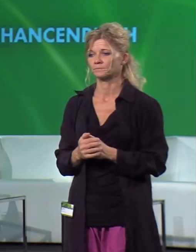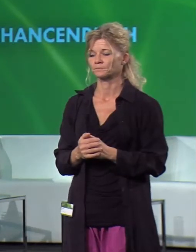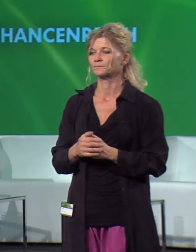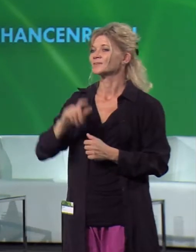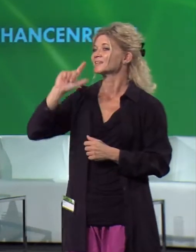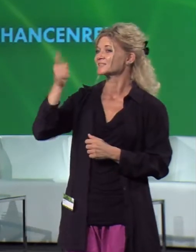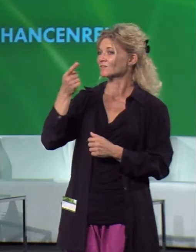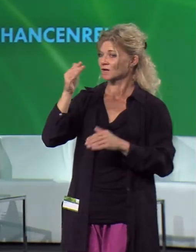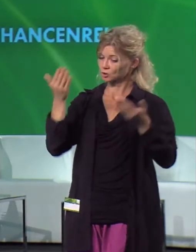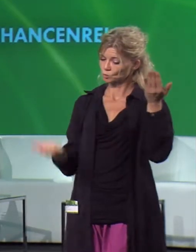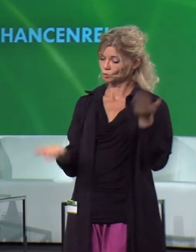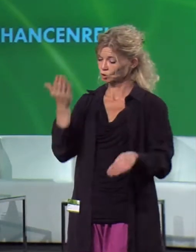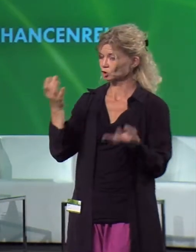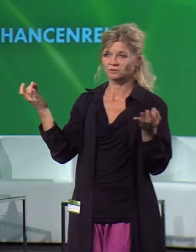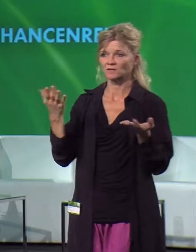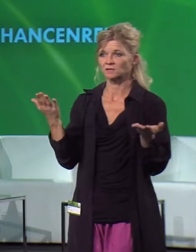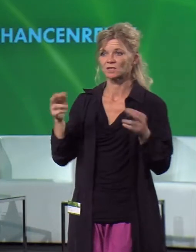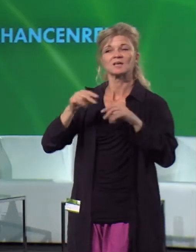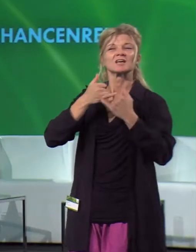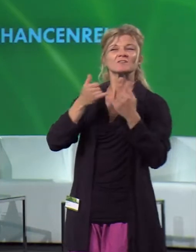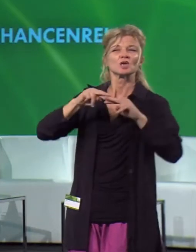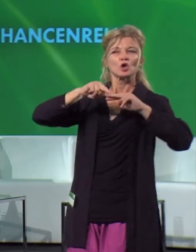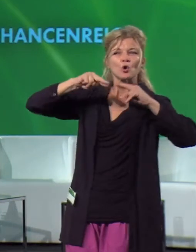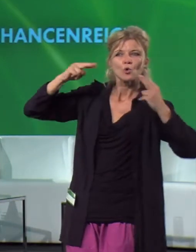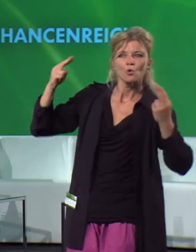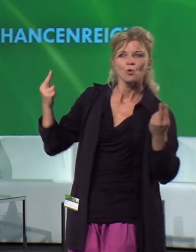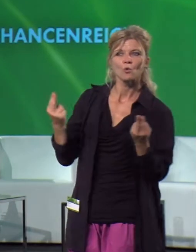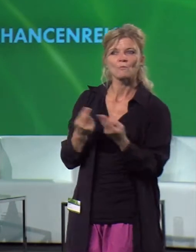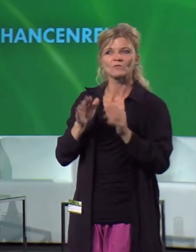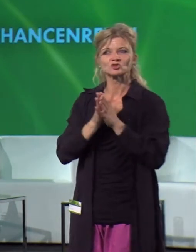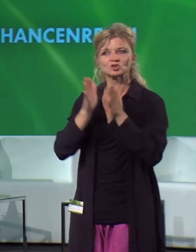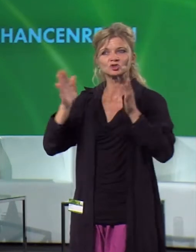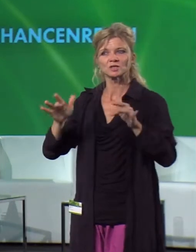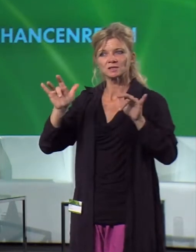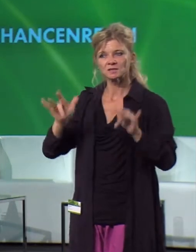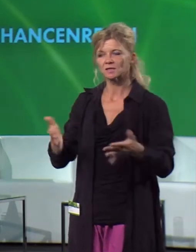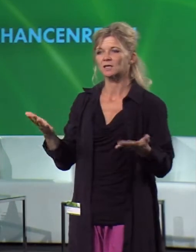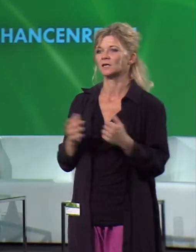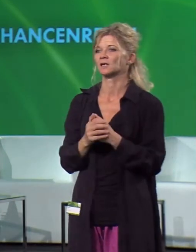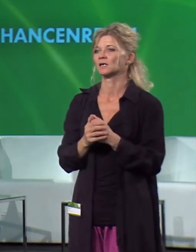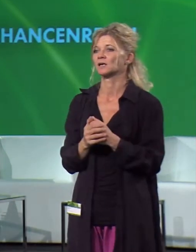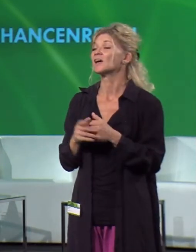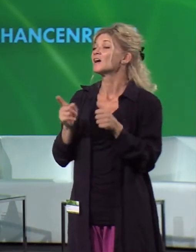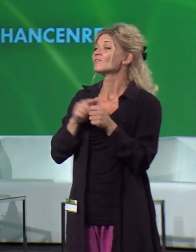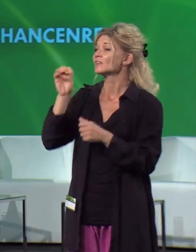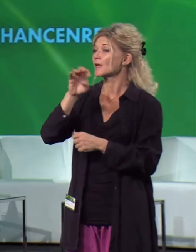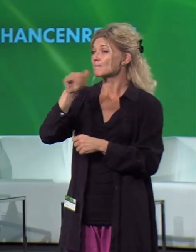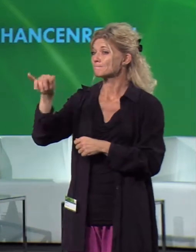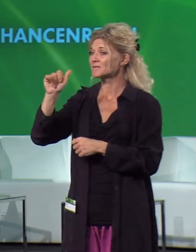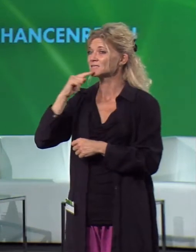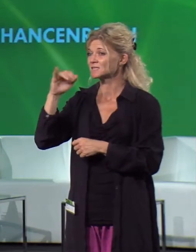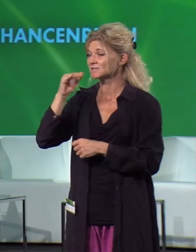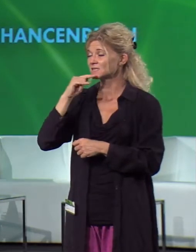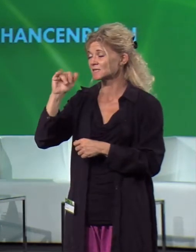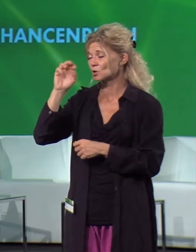Umweltfolgen. Hier die Chance mit erneuerbaren Energien einer emissionsfreien Energieversorgung und auf der